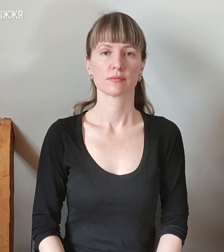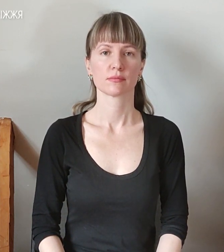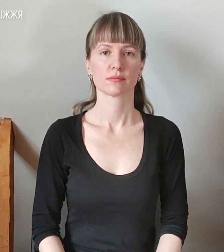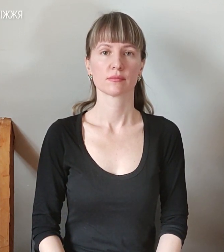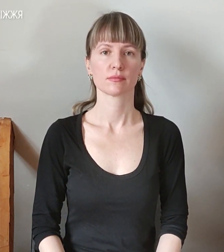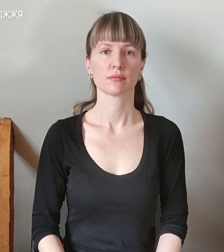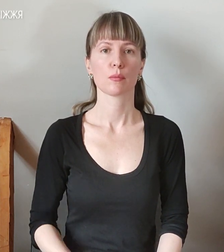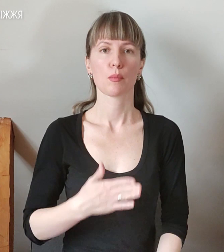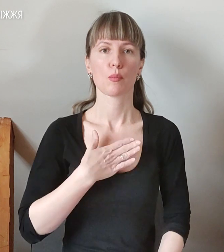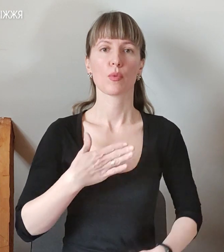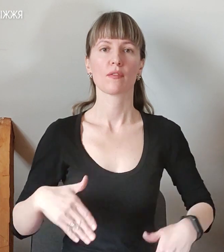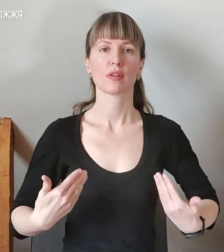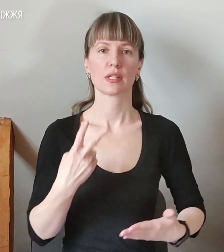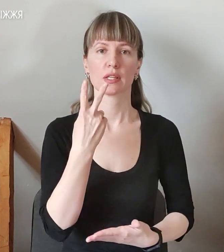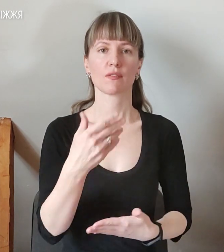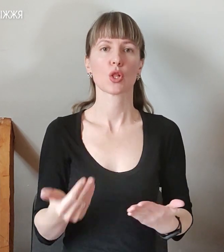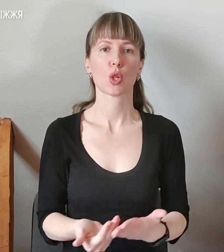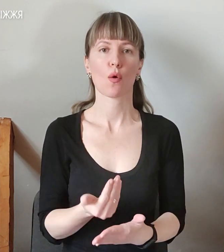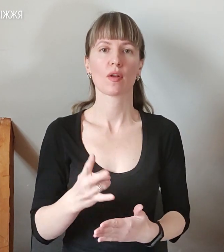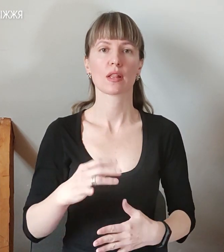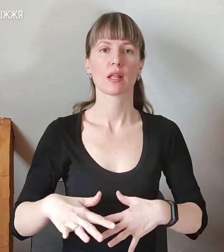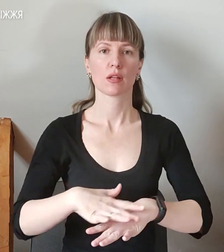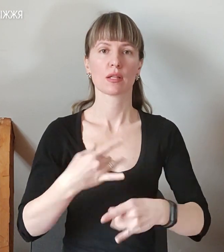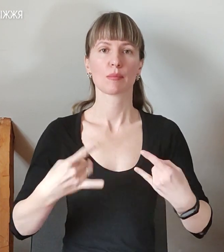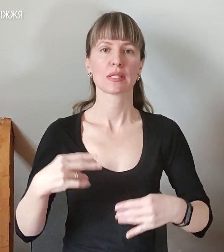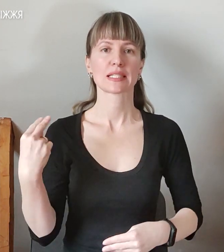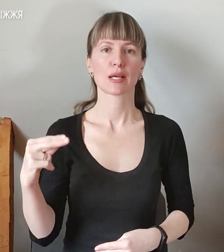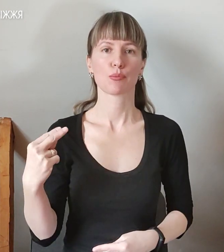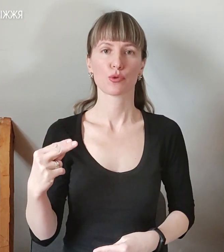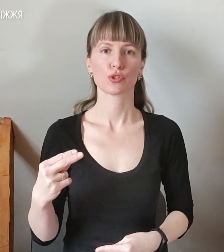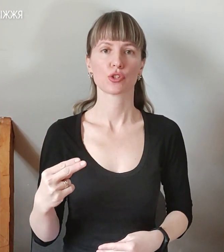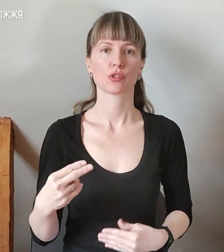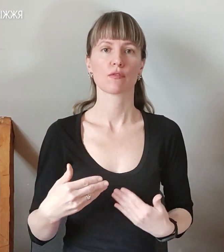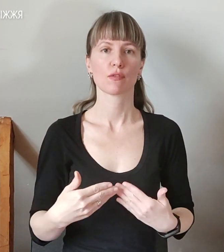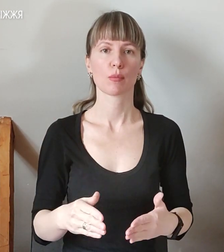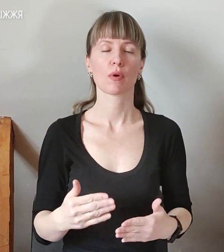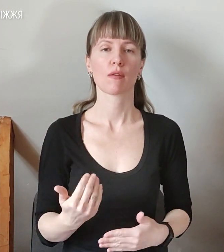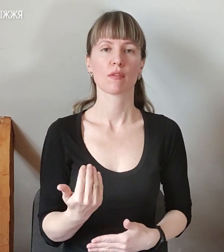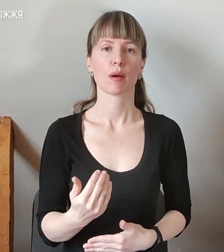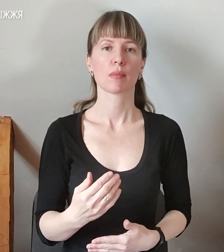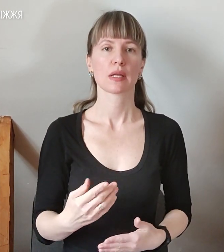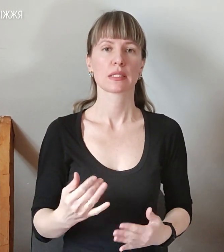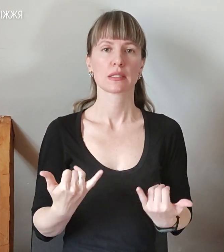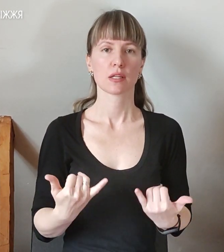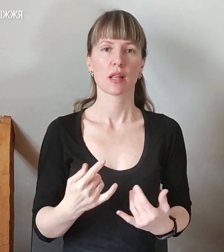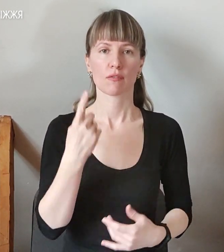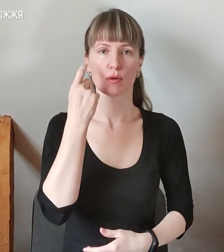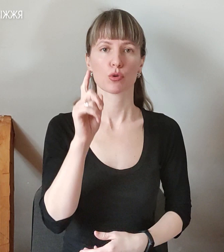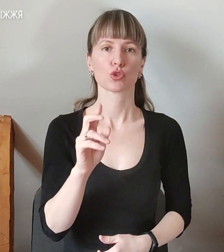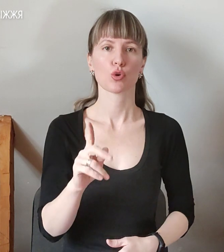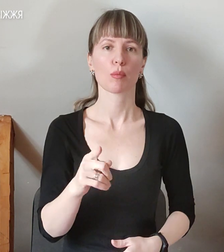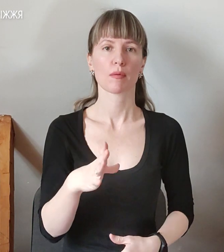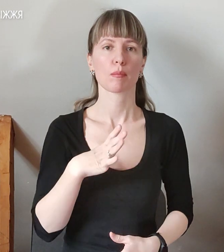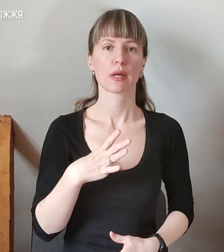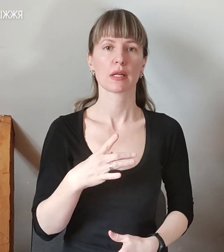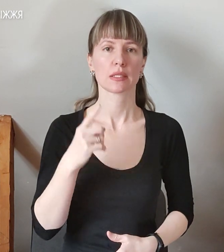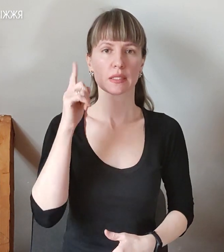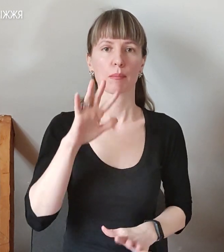Моє вітання, ви дивитесь новини на Суспільному Запоріжжя. Ми виходимо до вас нагальну інформацію, аби ви були в курсі подій, які відбуваються на